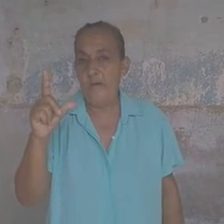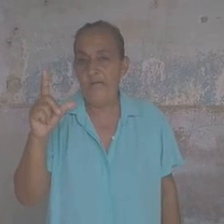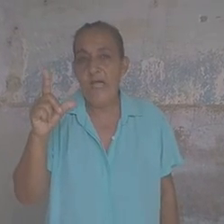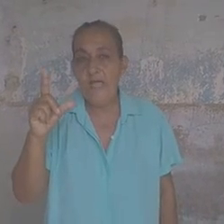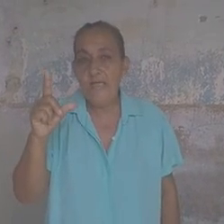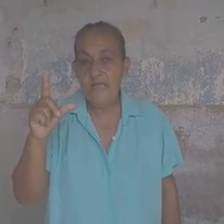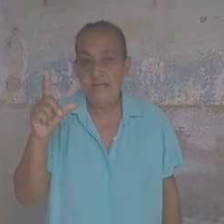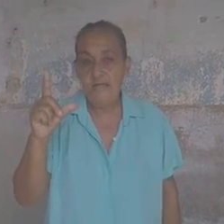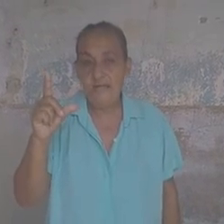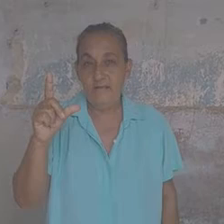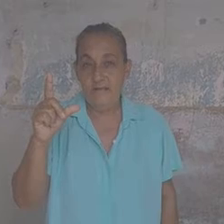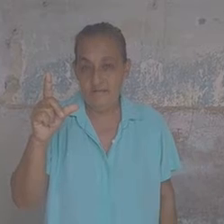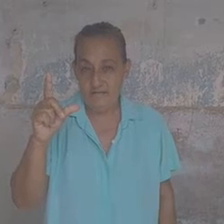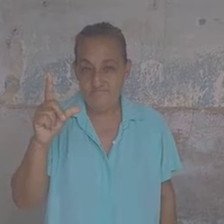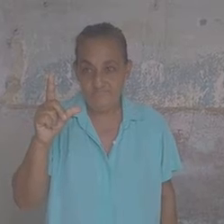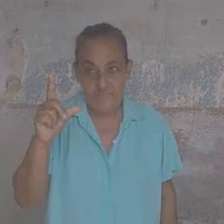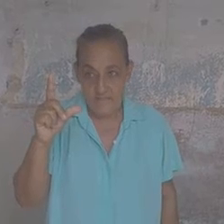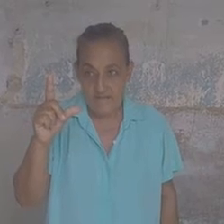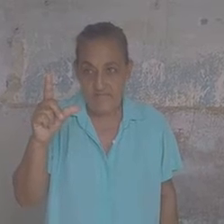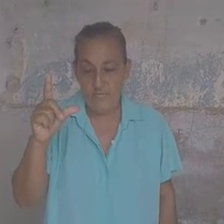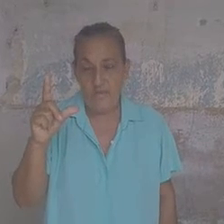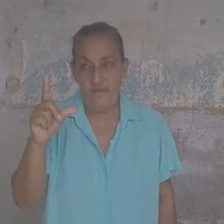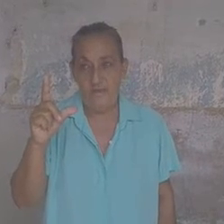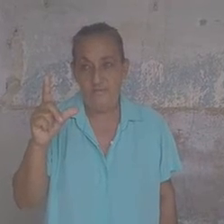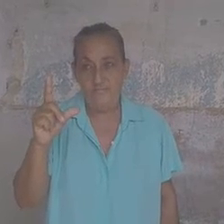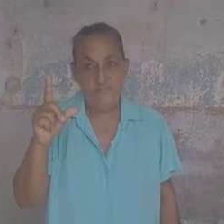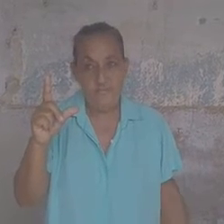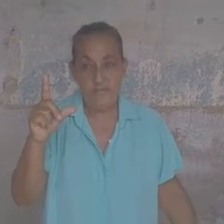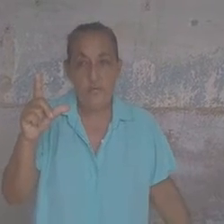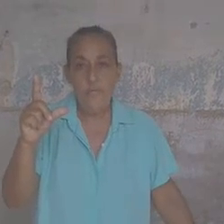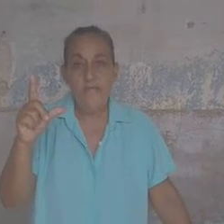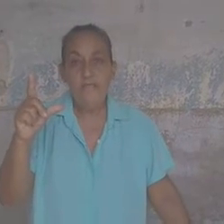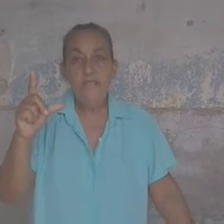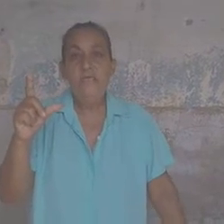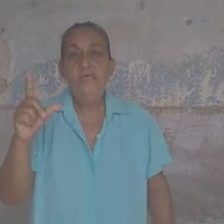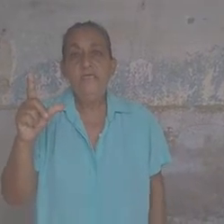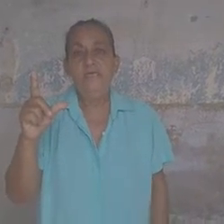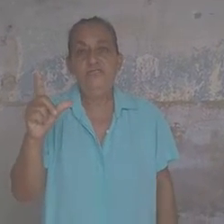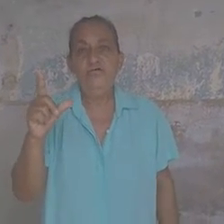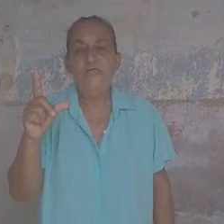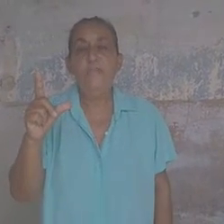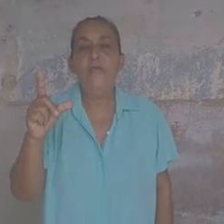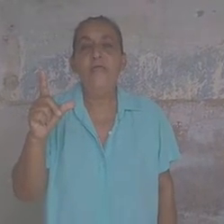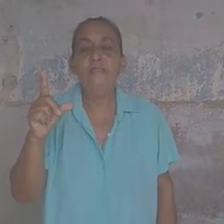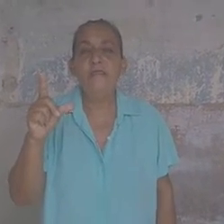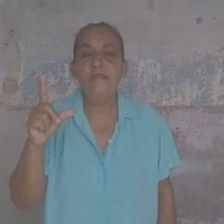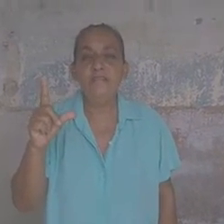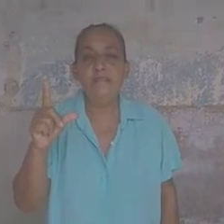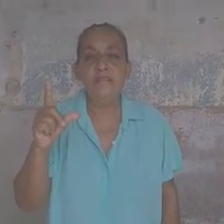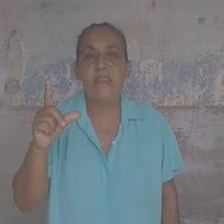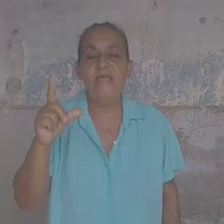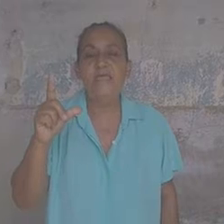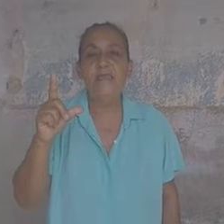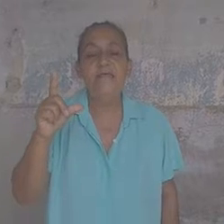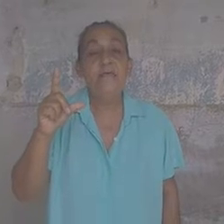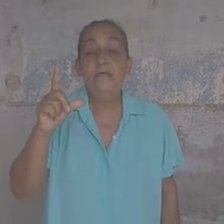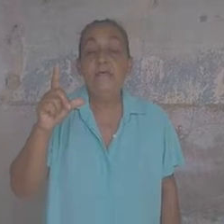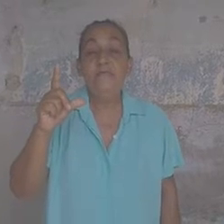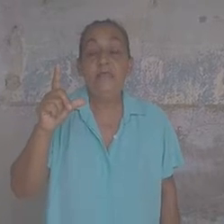acá en Cuba. Y entonces ¿por qué la tienen retenida? Se la